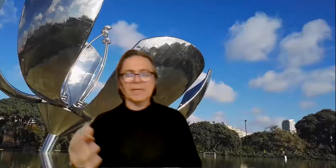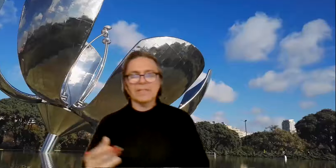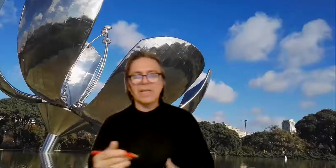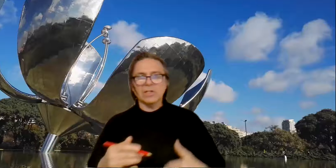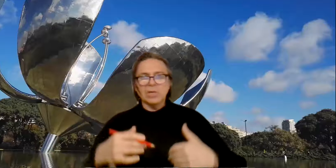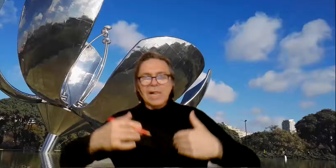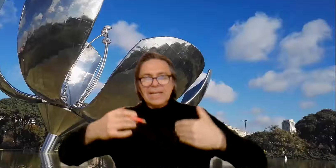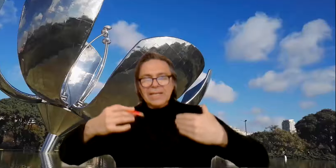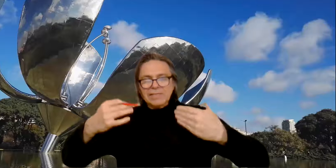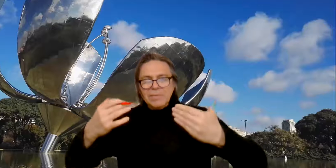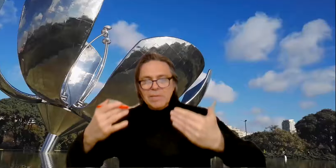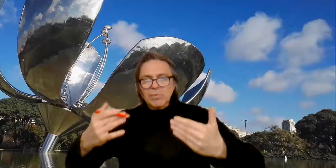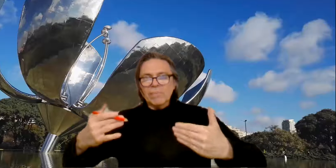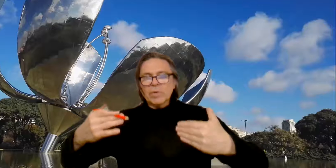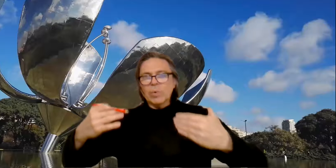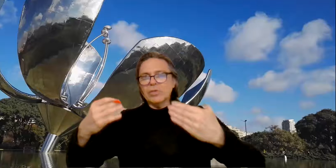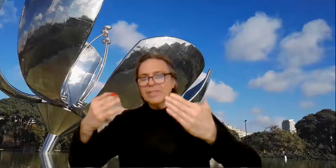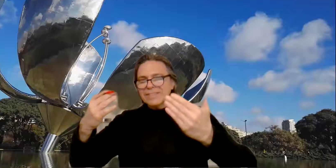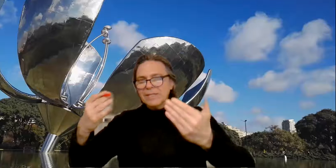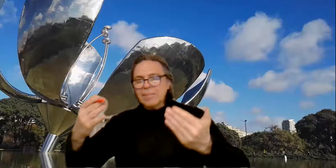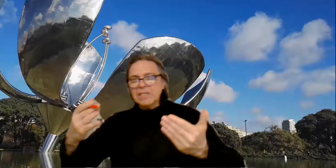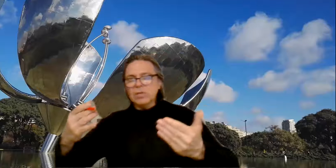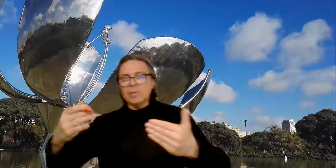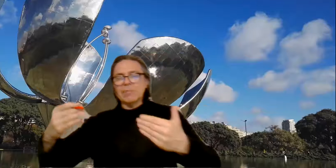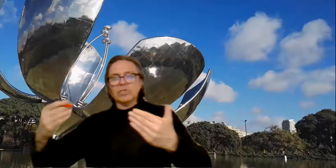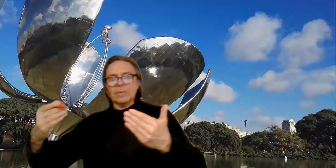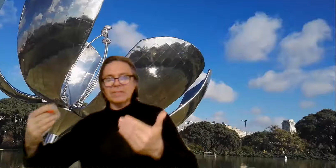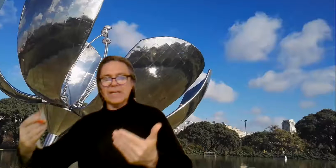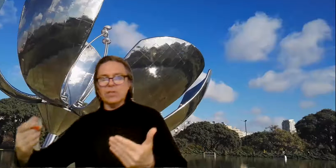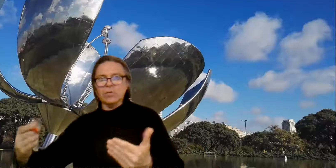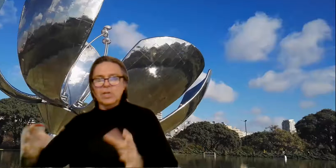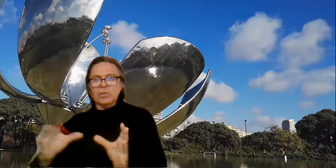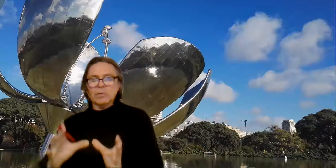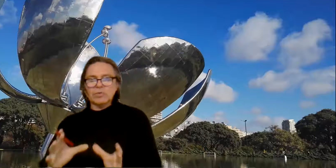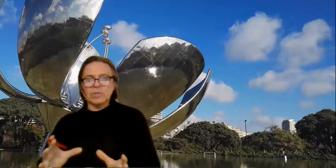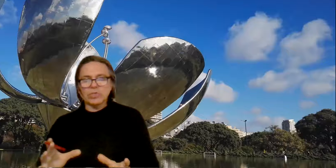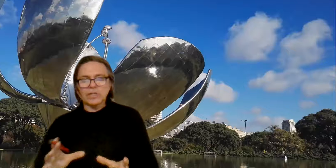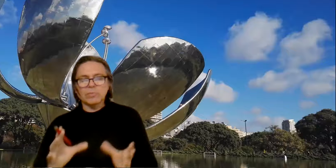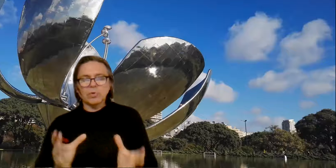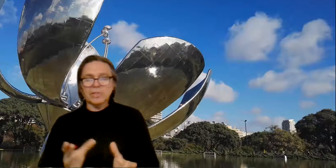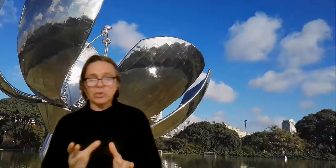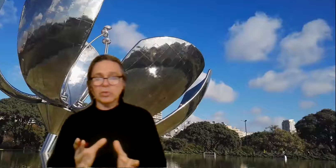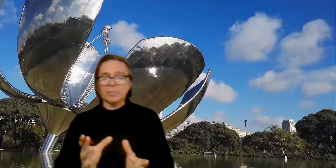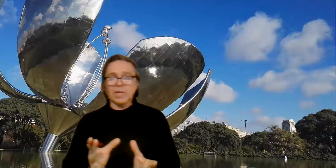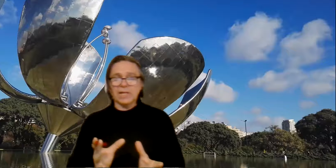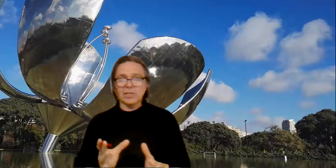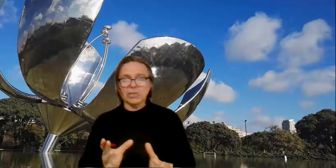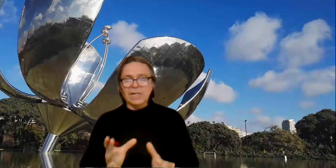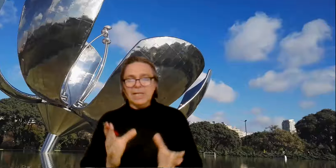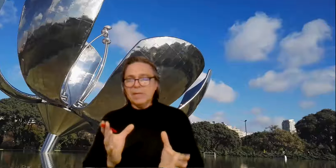Martiniano, que asimismo, cuando en ese camino vamos avanzando, nos vamos a cruzar con monumentos contemporáneos, en